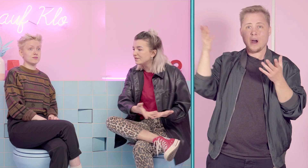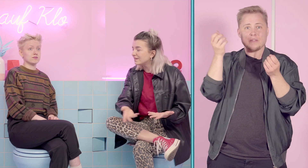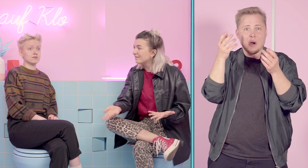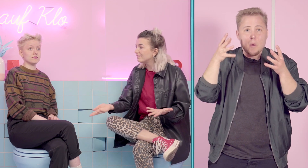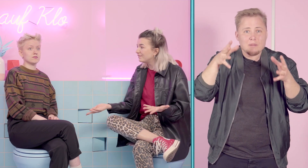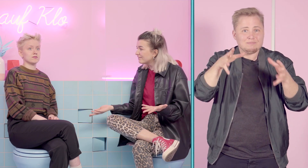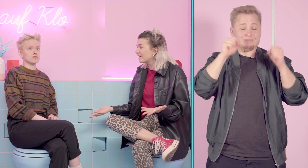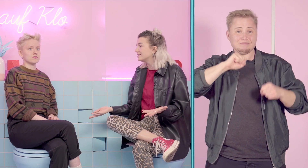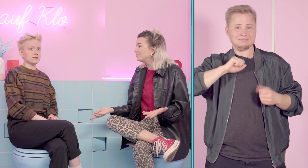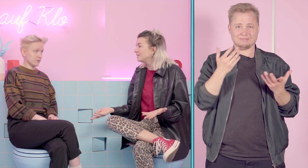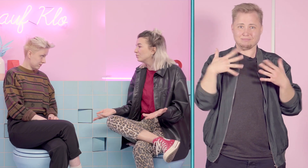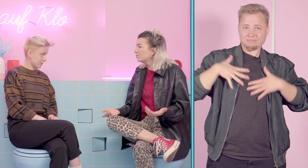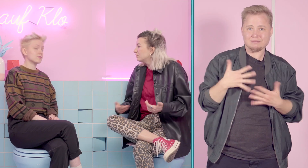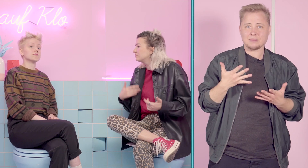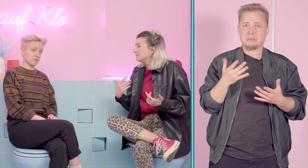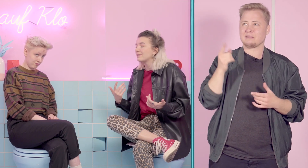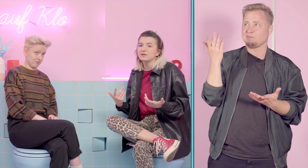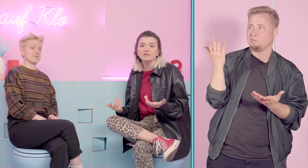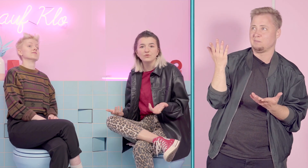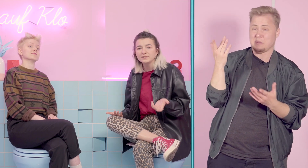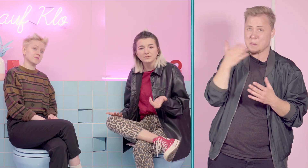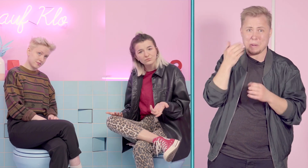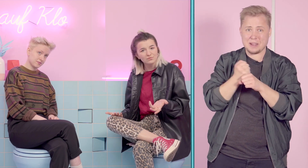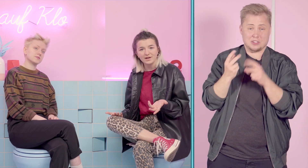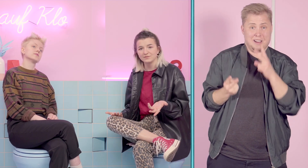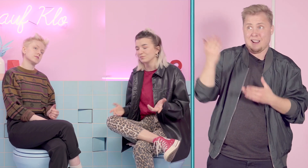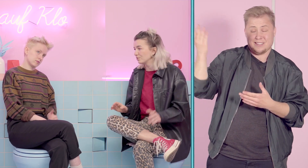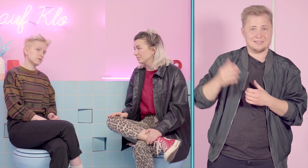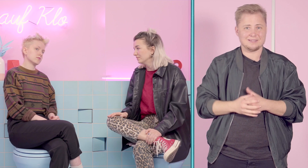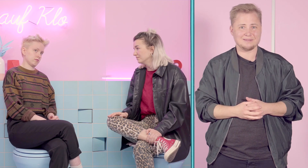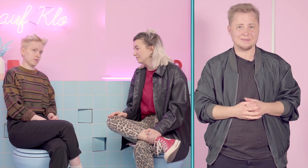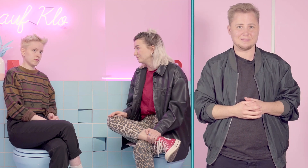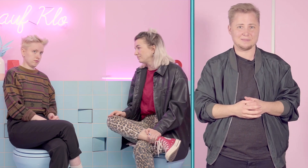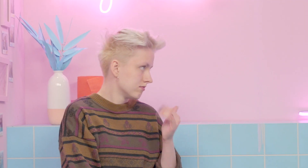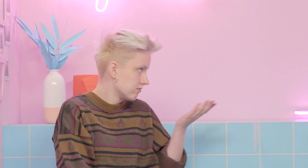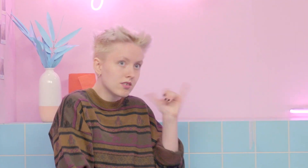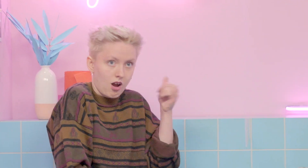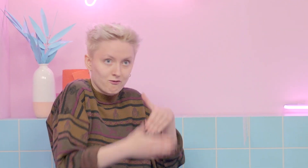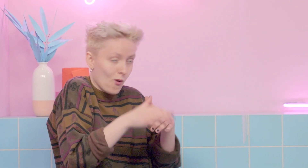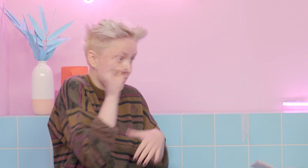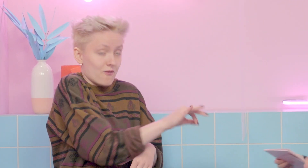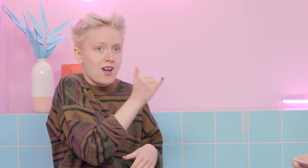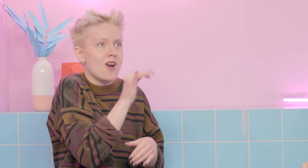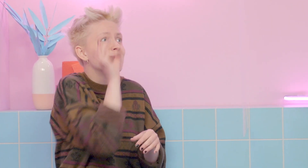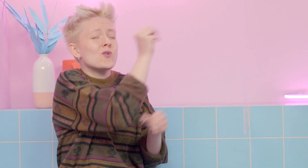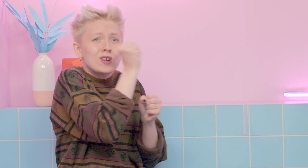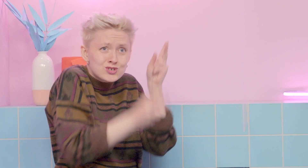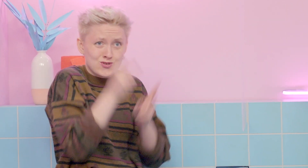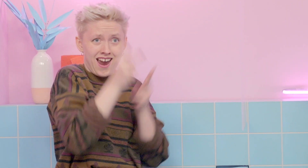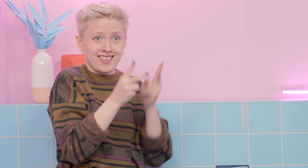die Vielfalt dann bieten, um selbst auch was Neues dazuzulernen zum Beispiel. Ja, total. Voll. Also ich bin ganz bei dir. Ich finde das